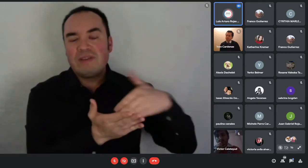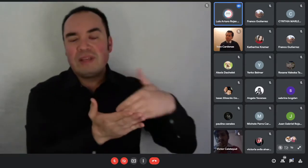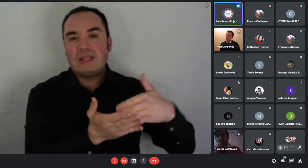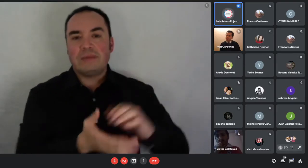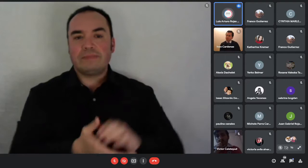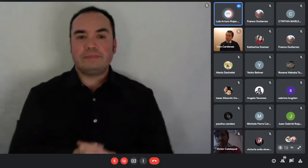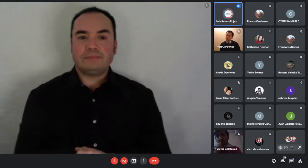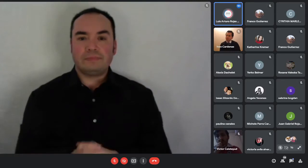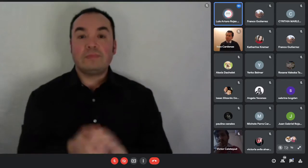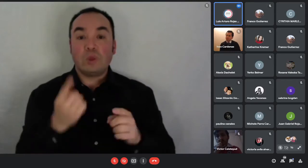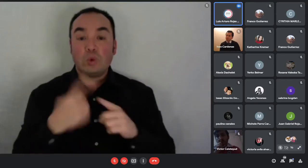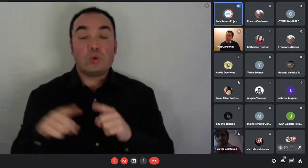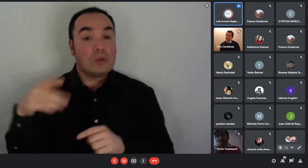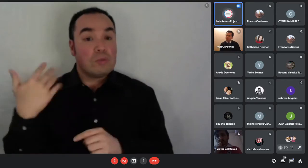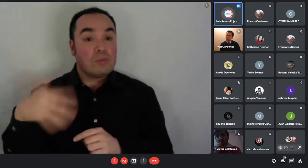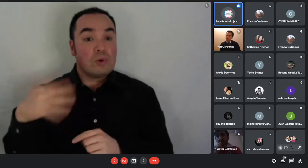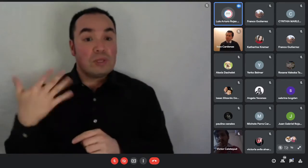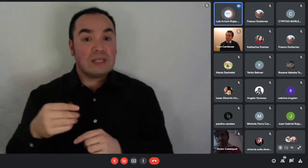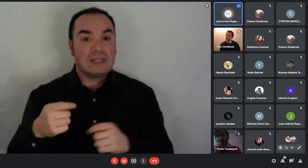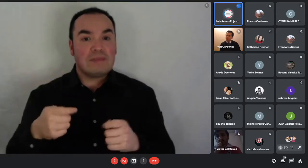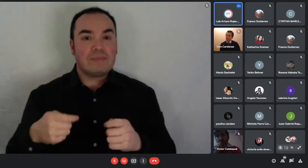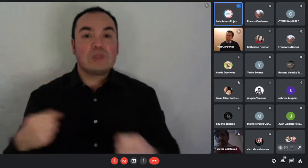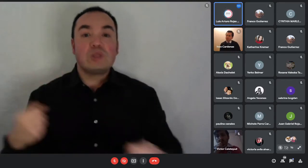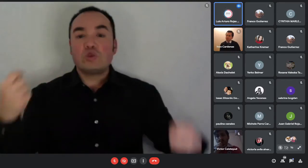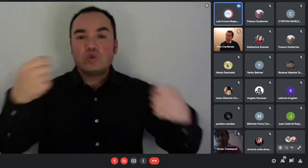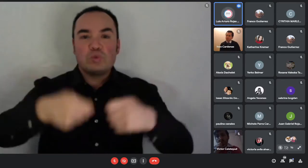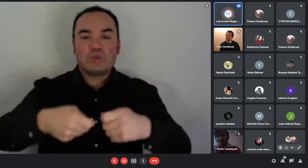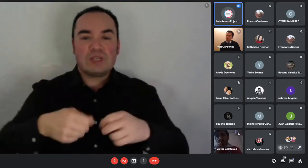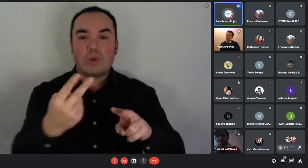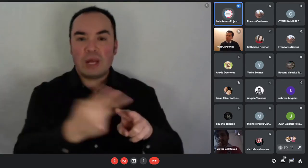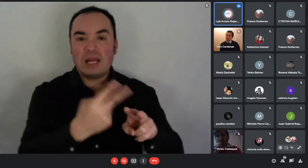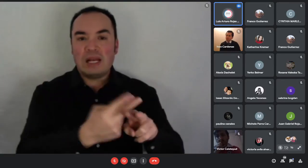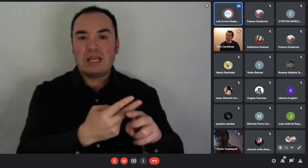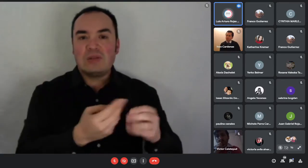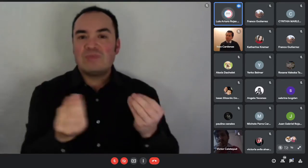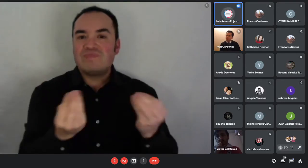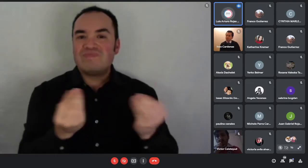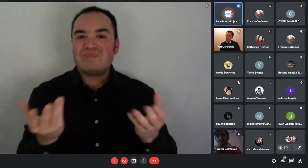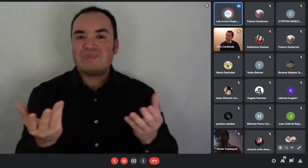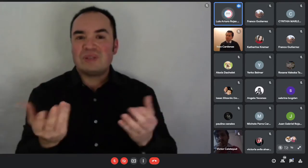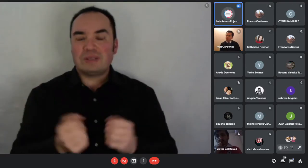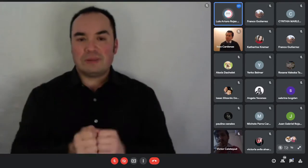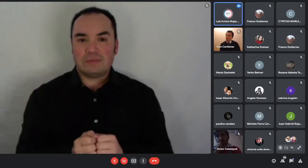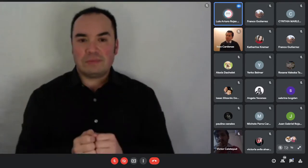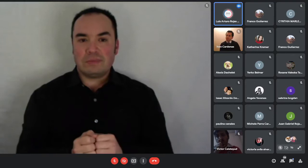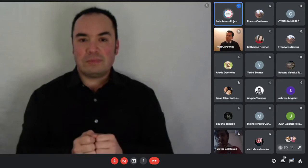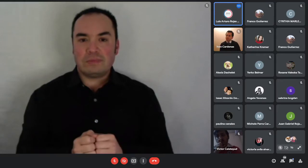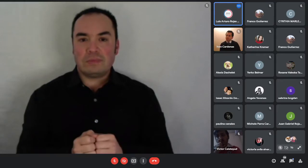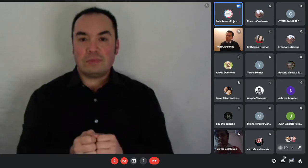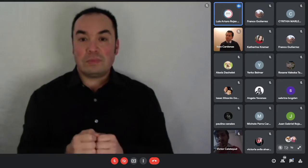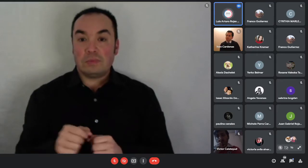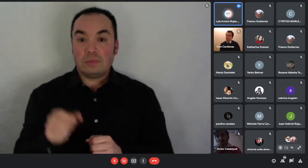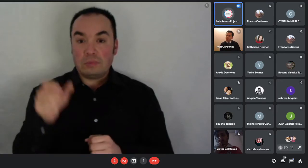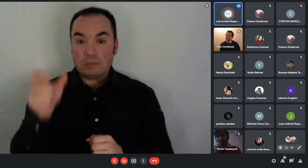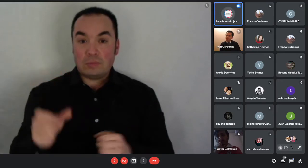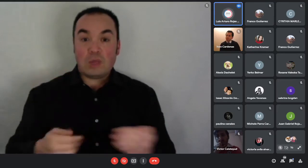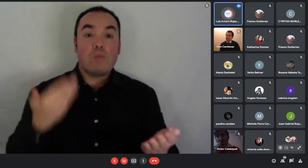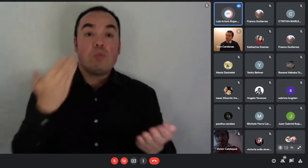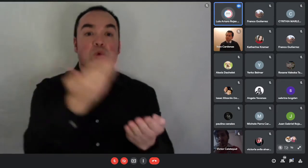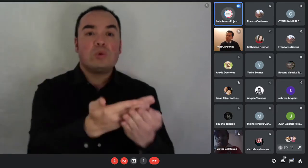generalmente la figura para postular es el papá o la mamá más hijos o el